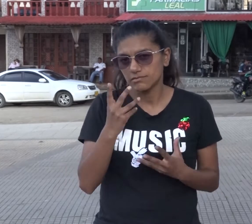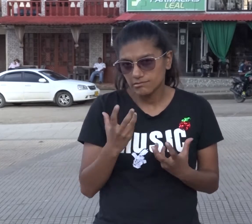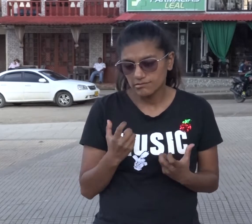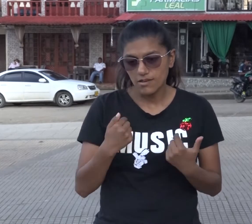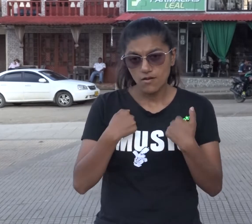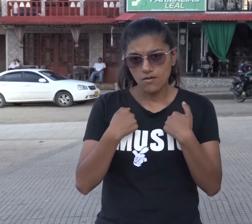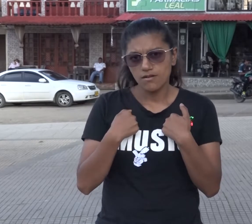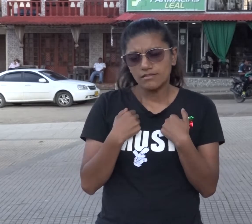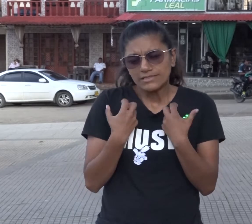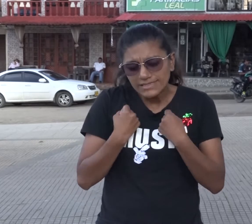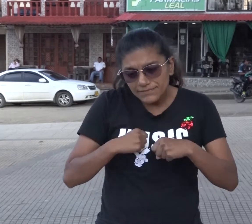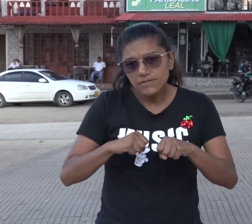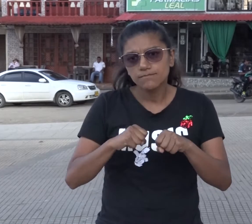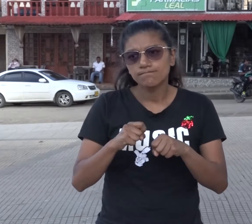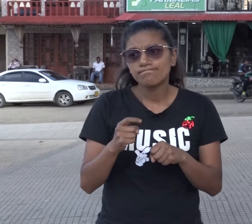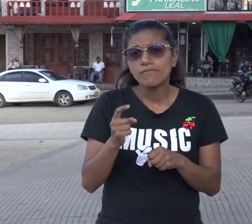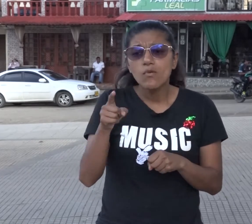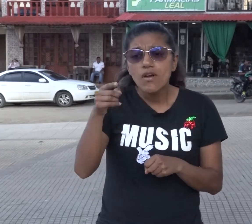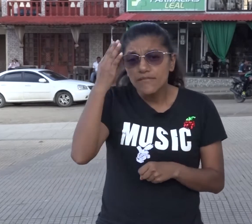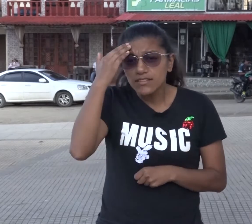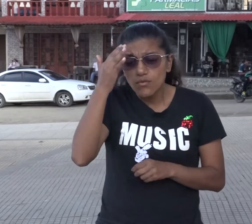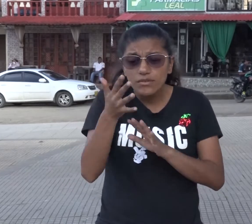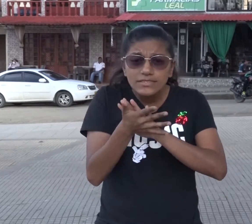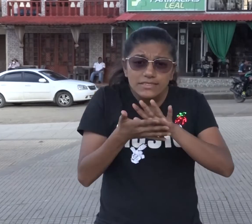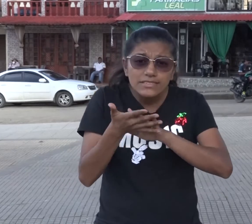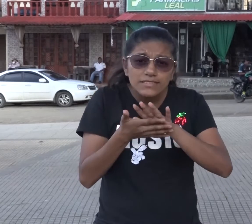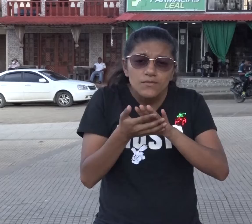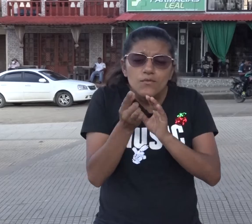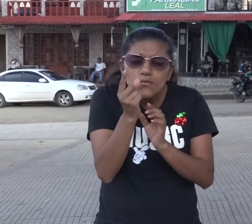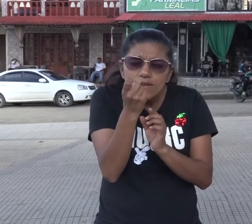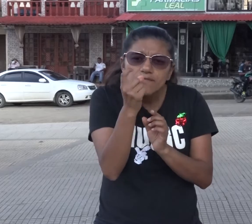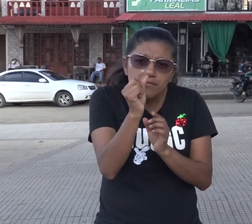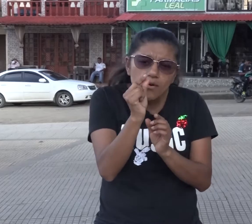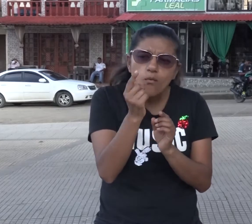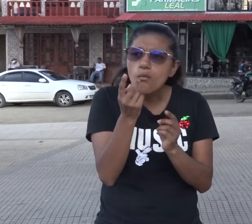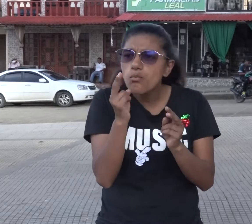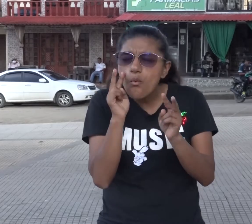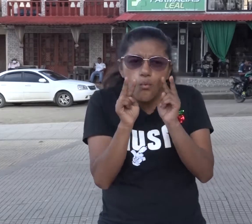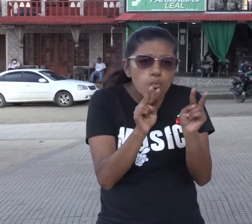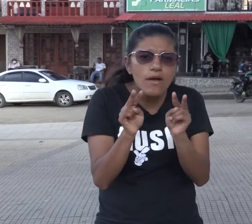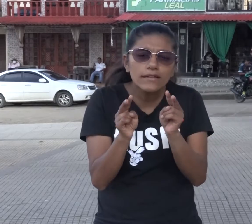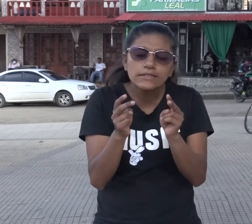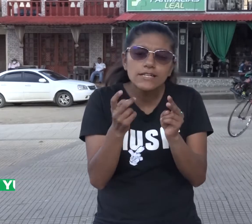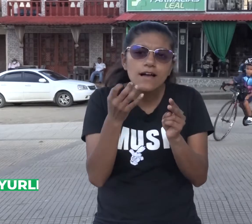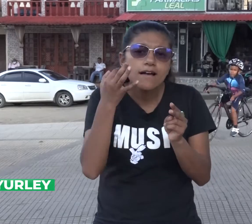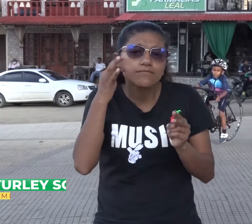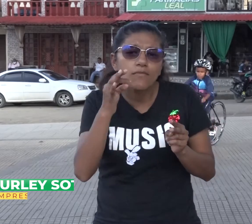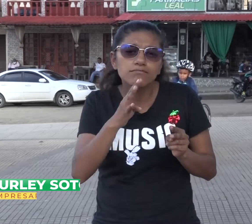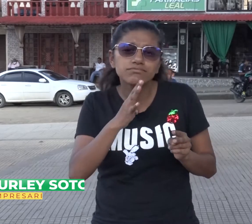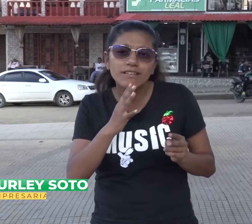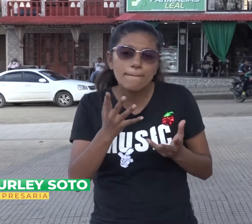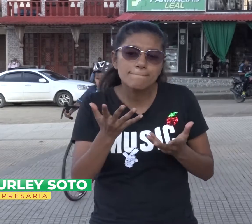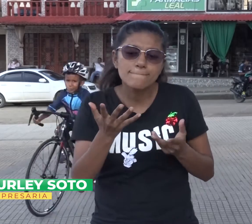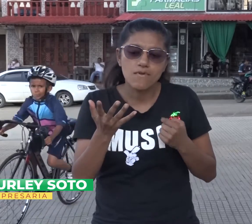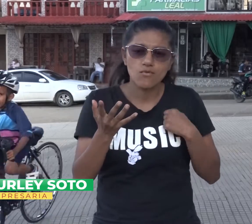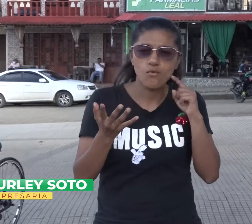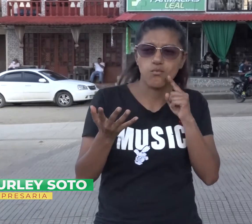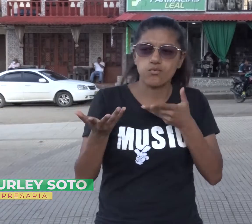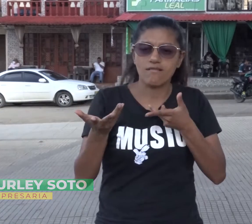integren, sordos, yo con esfuerzo, sueñas, difícil, lo dudo,